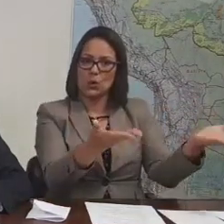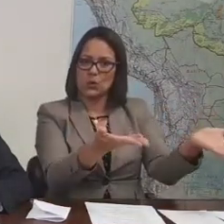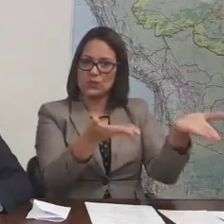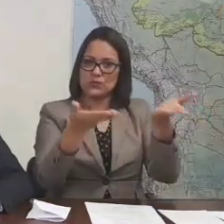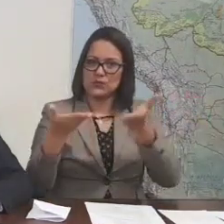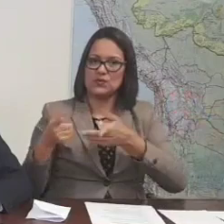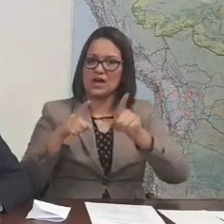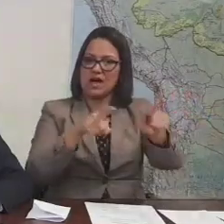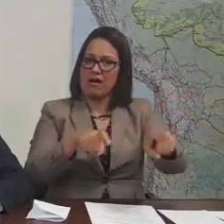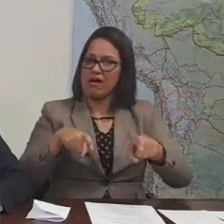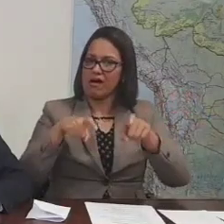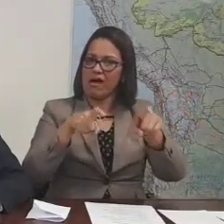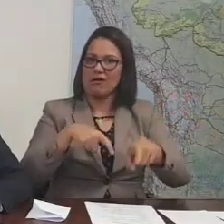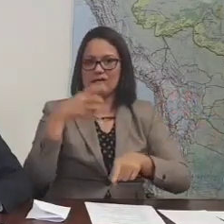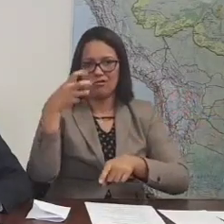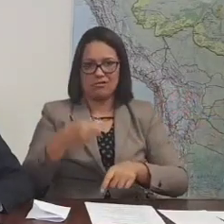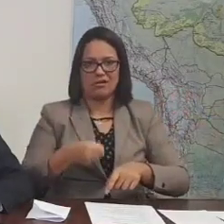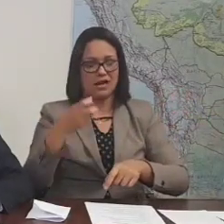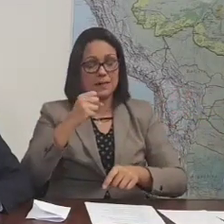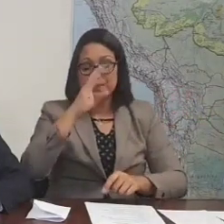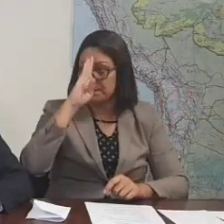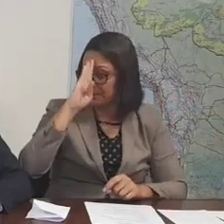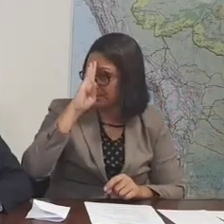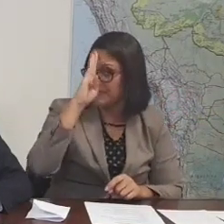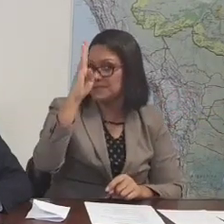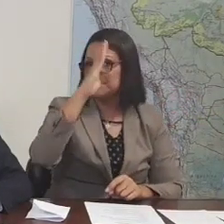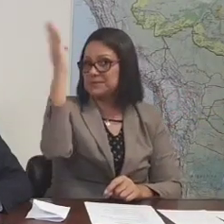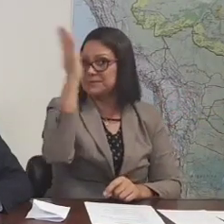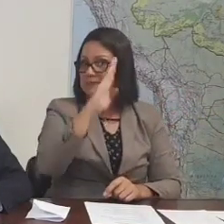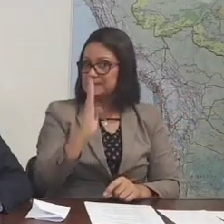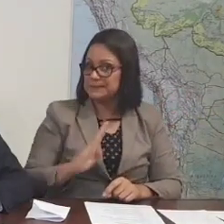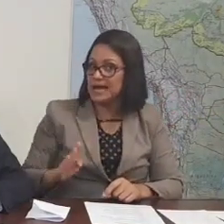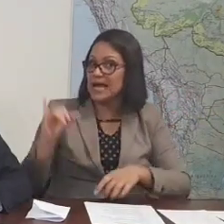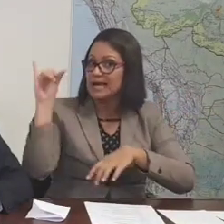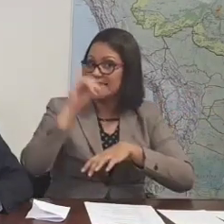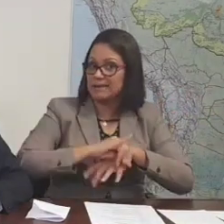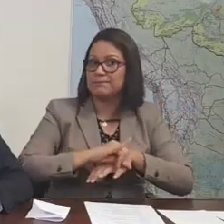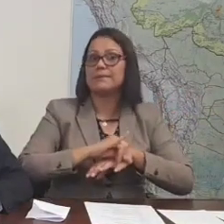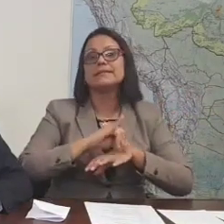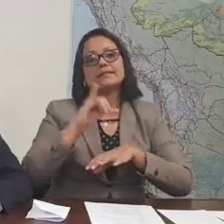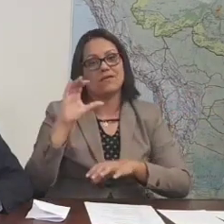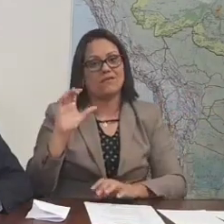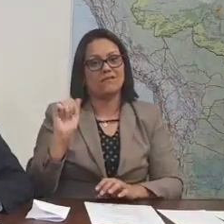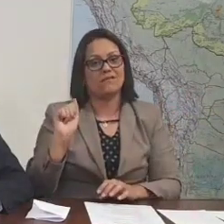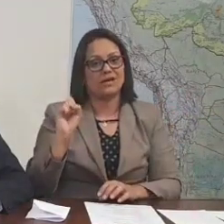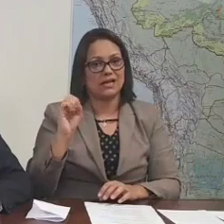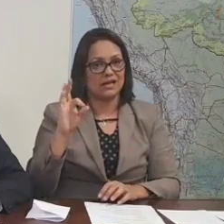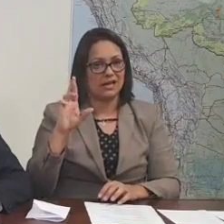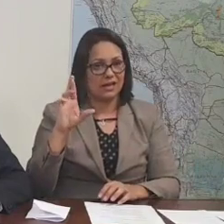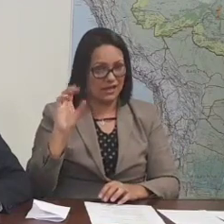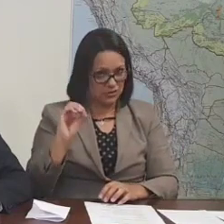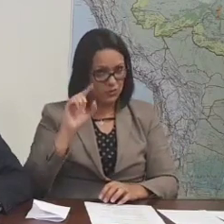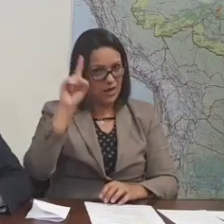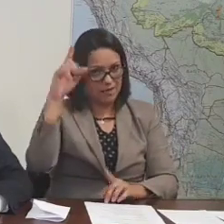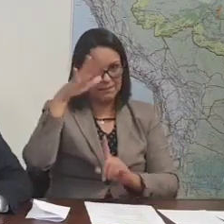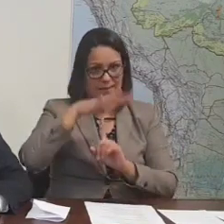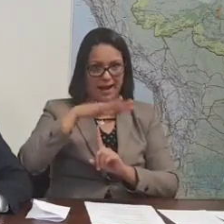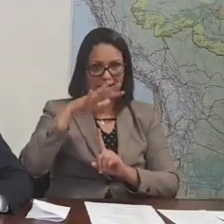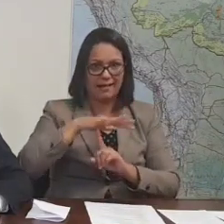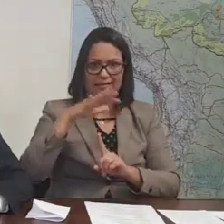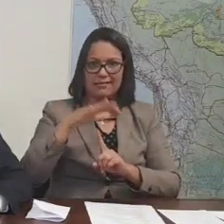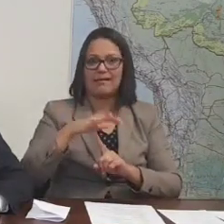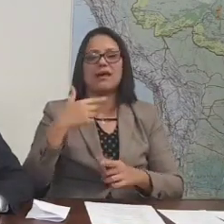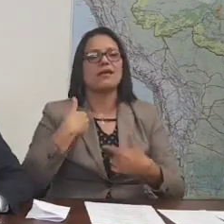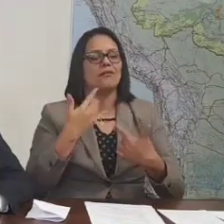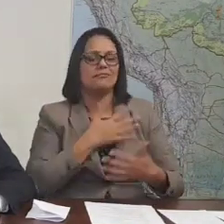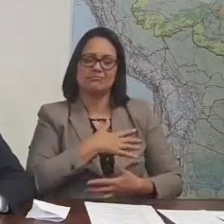Agroleite, a maior feira do leite do nosso país, a capital do leite do Brasil é Castro, a minha cidade lá no estado do Paraná. E eu teria